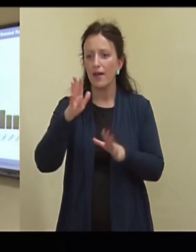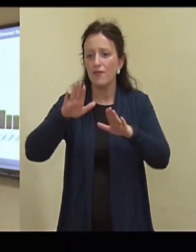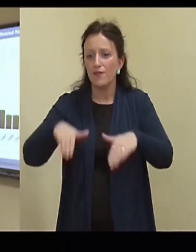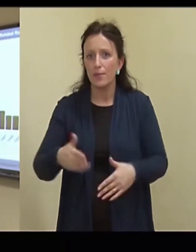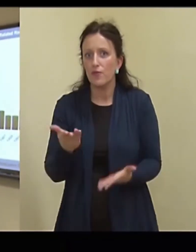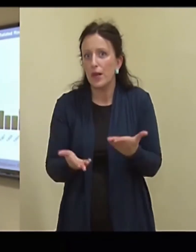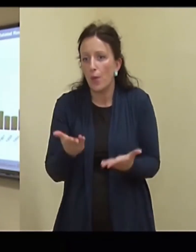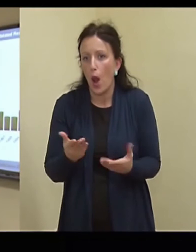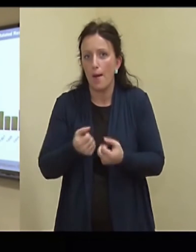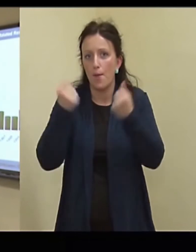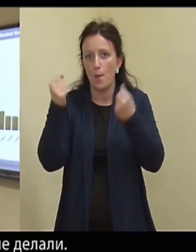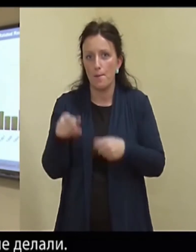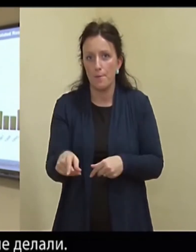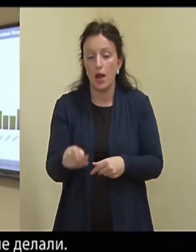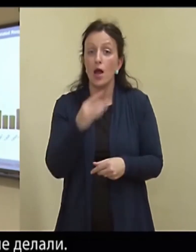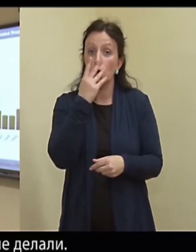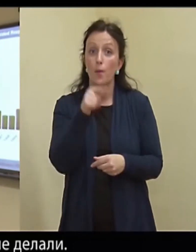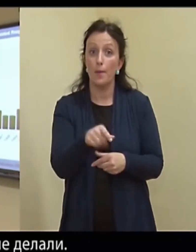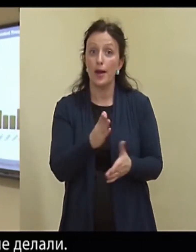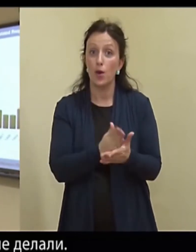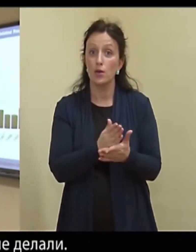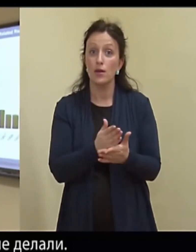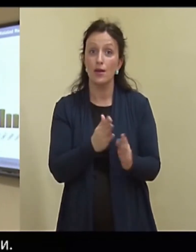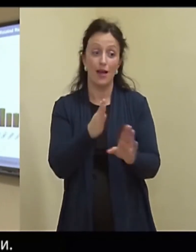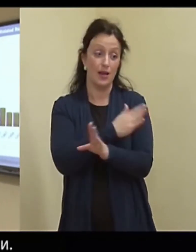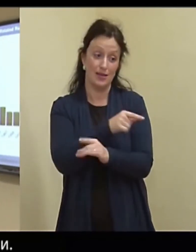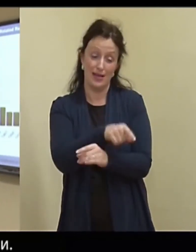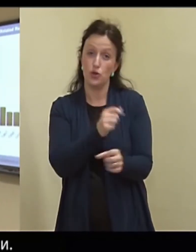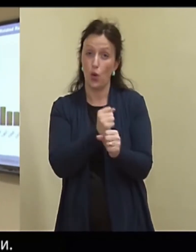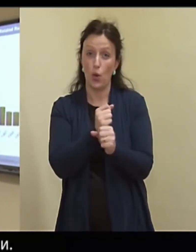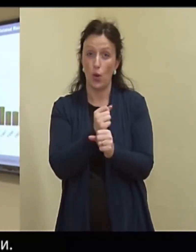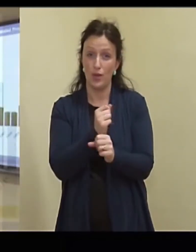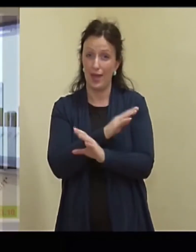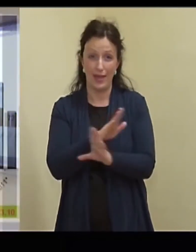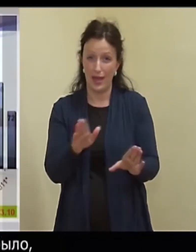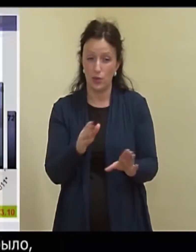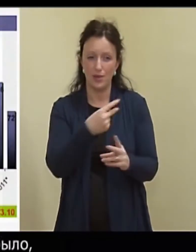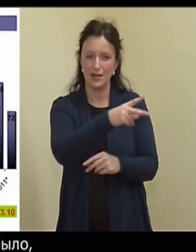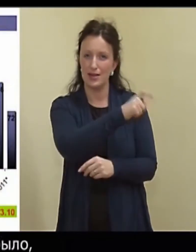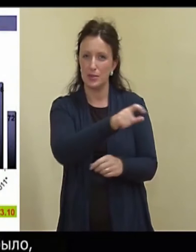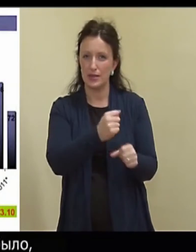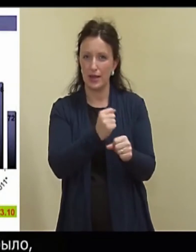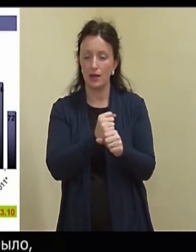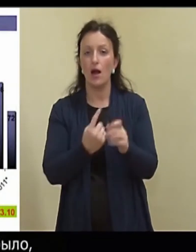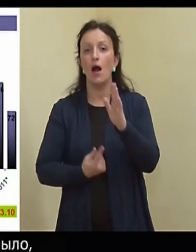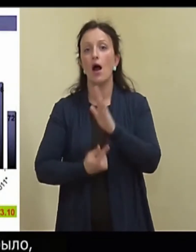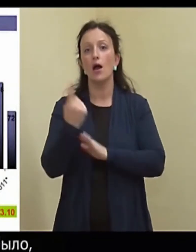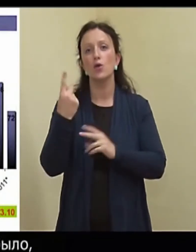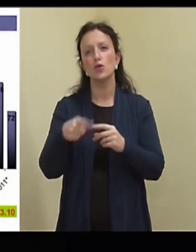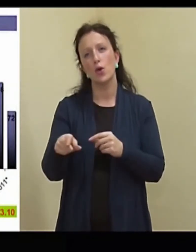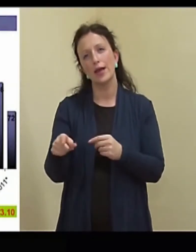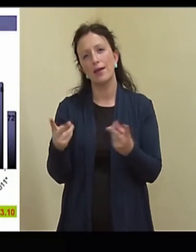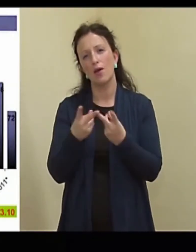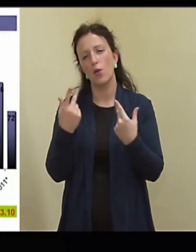Noh, siin see number, siin seda tööd lihtsalt ei tehtud, selle ajal seda tegid teised inimesed. See siin algus olida nii nagu ta oli.